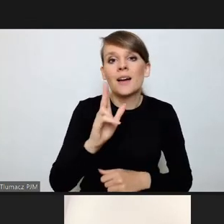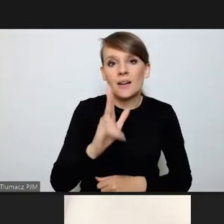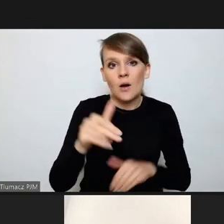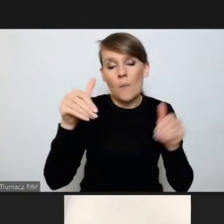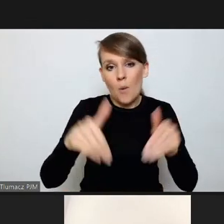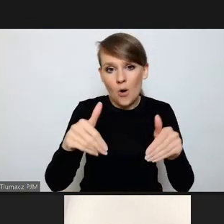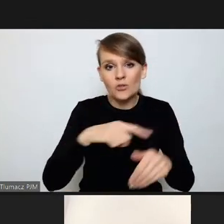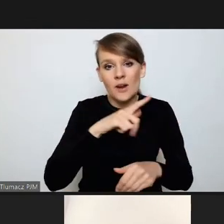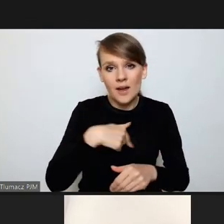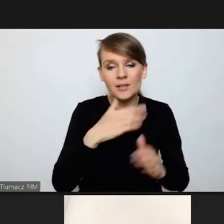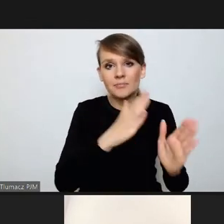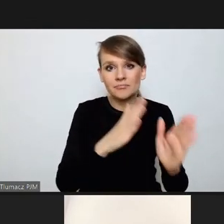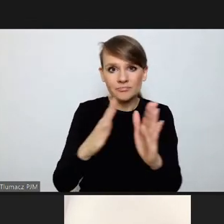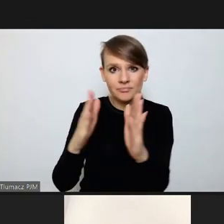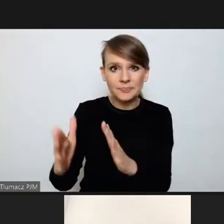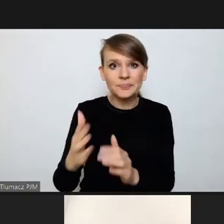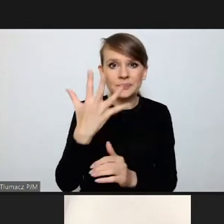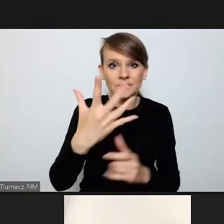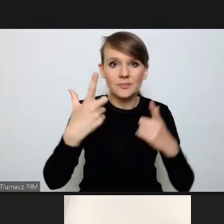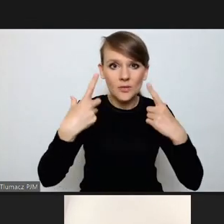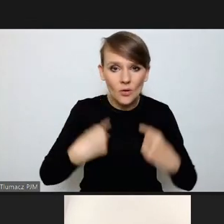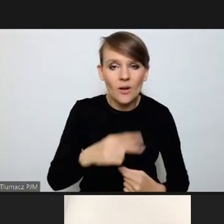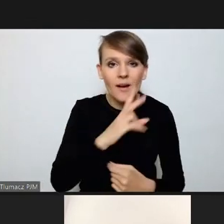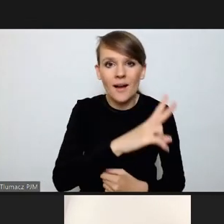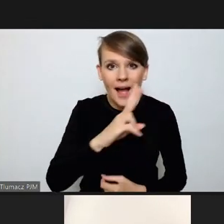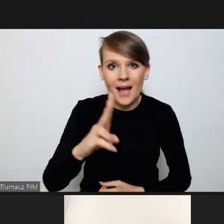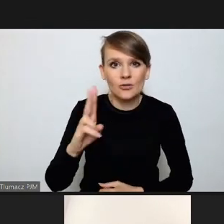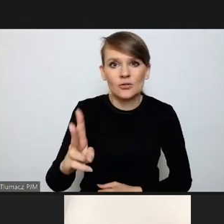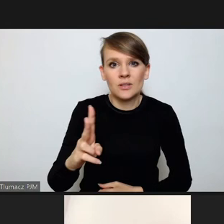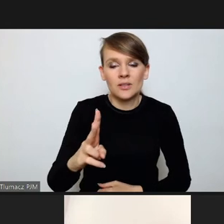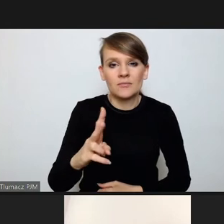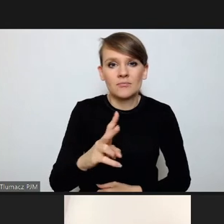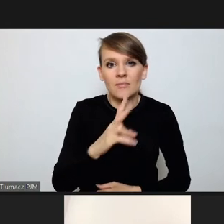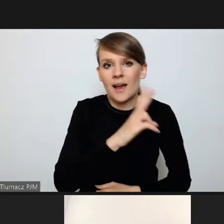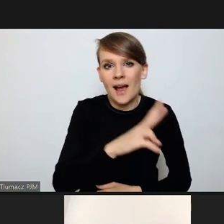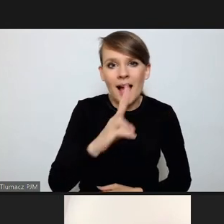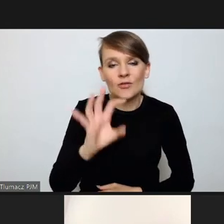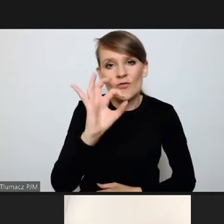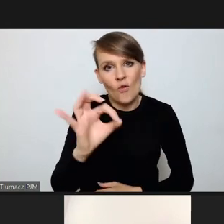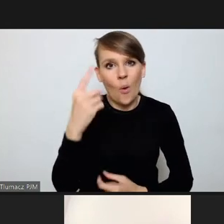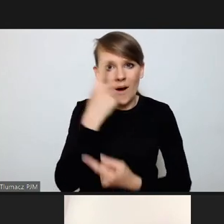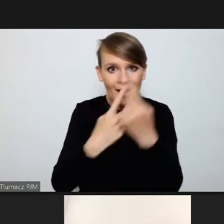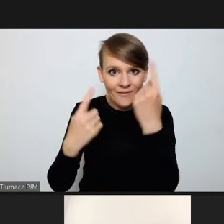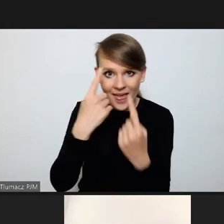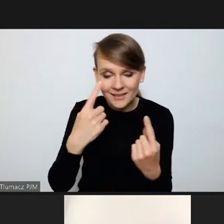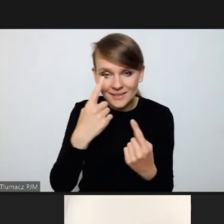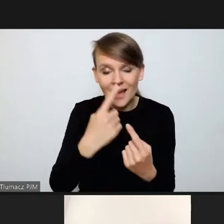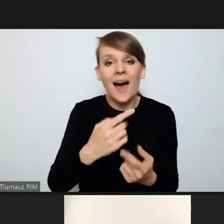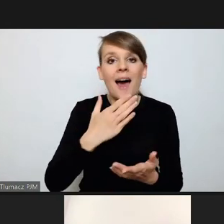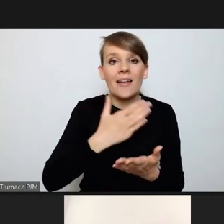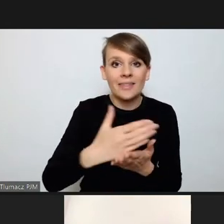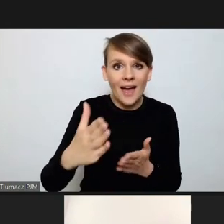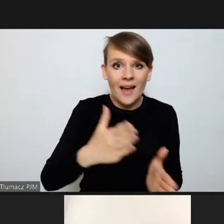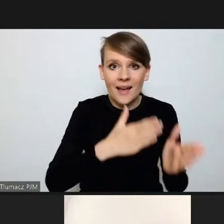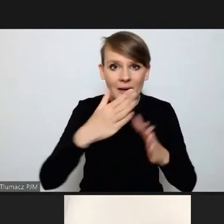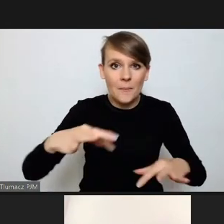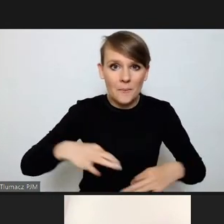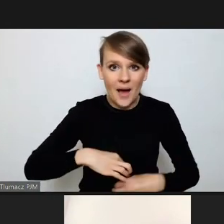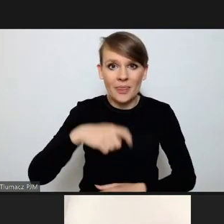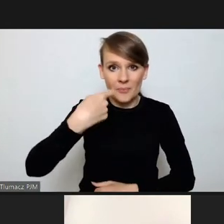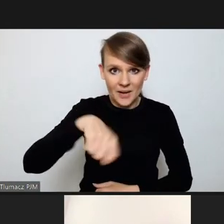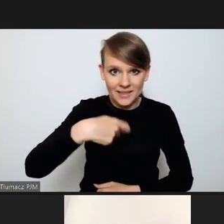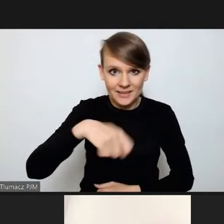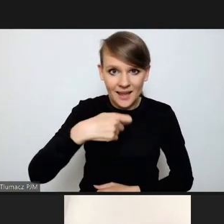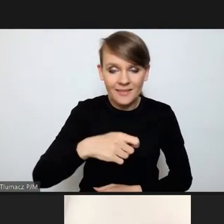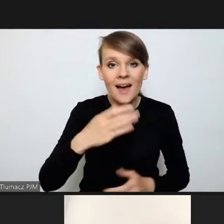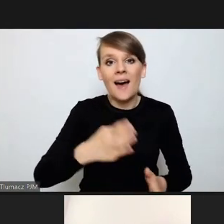krótką tych pięciu osób, każdy ze swoją refleksją. Później bym oddał głos panu prezydentowi,